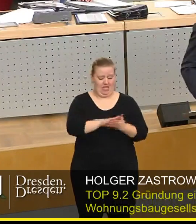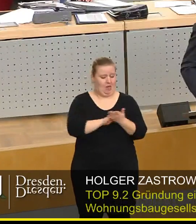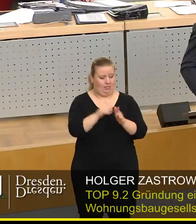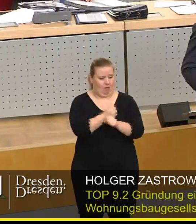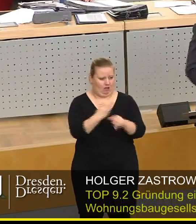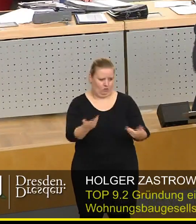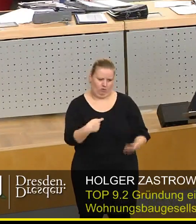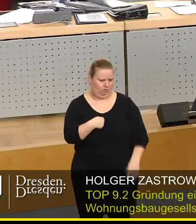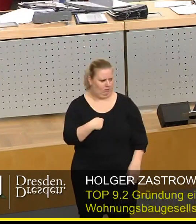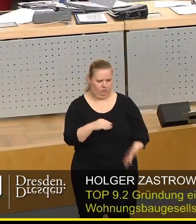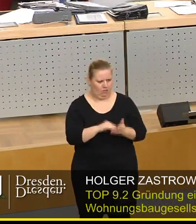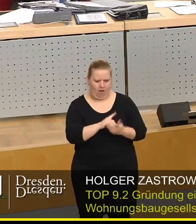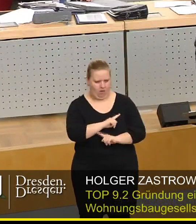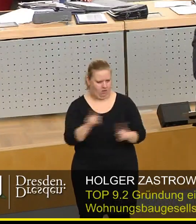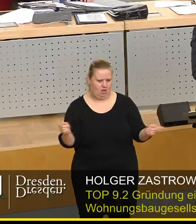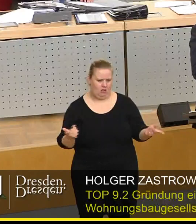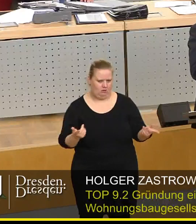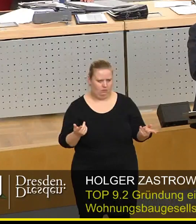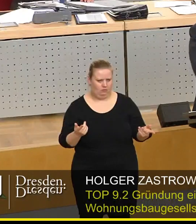nimmer mit, meine Damen und Herren. Deswegen,